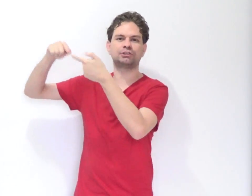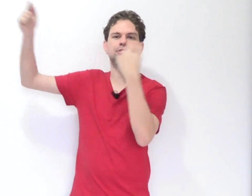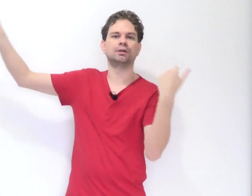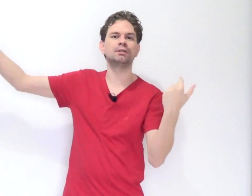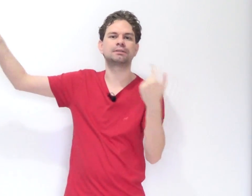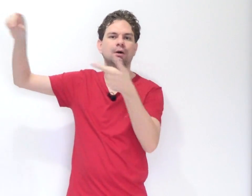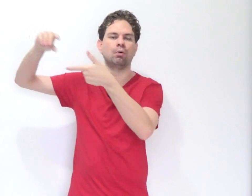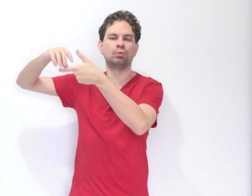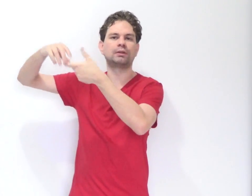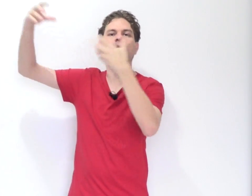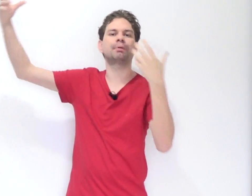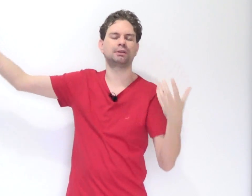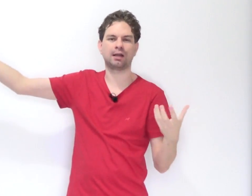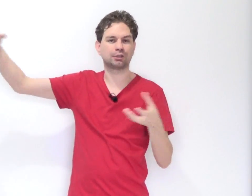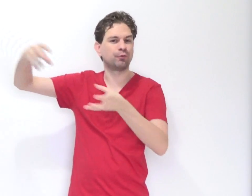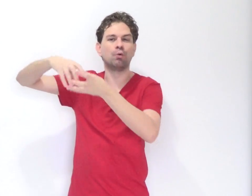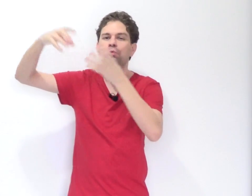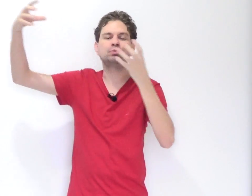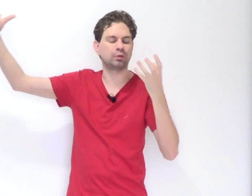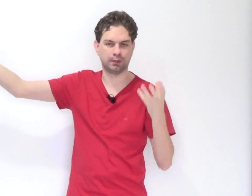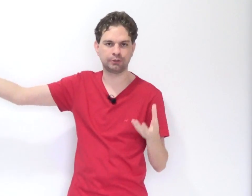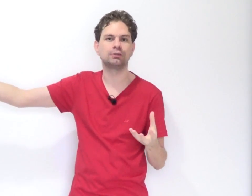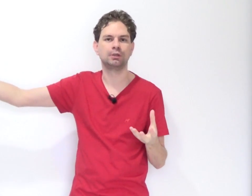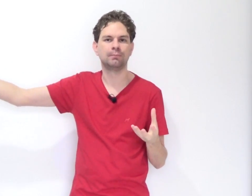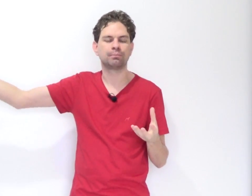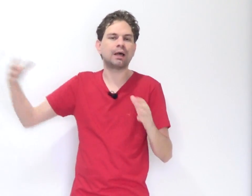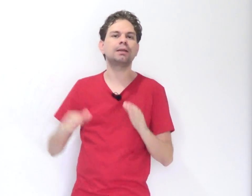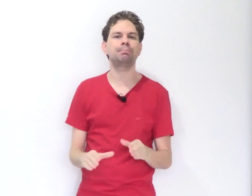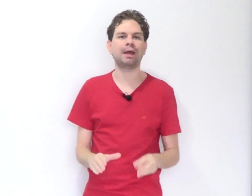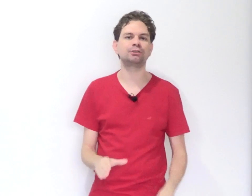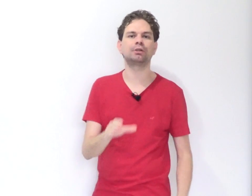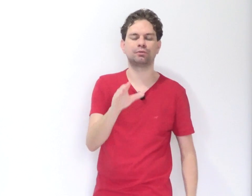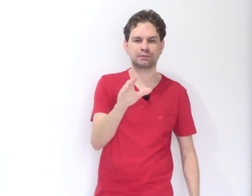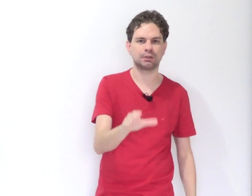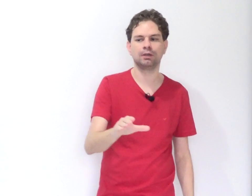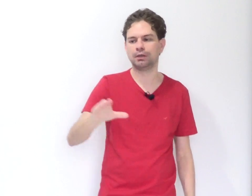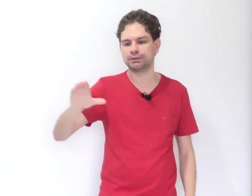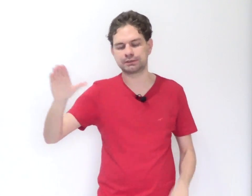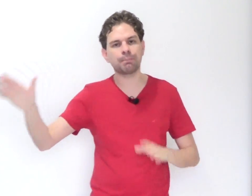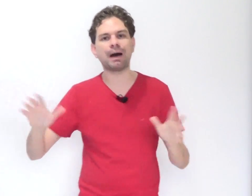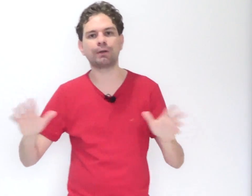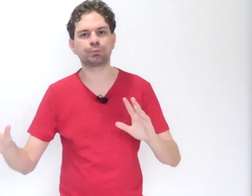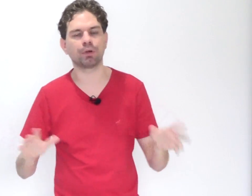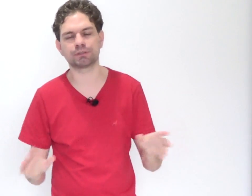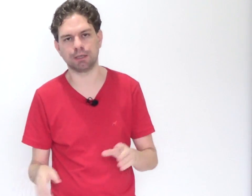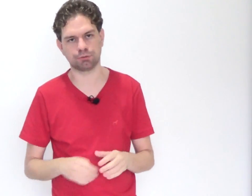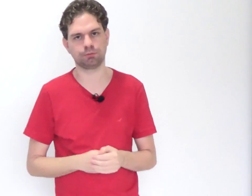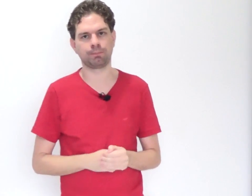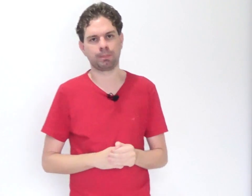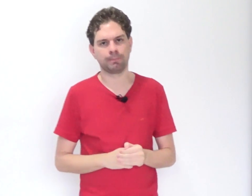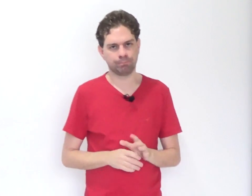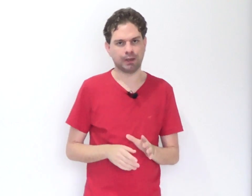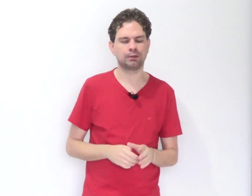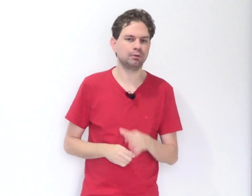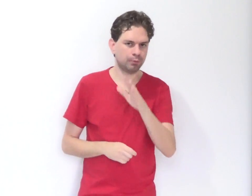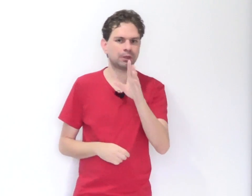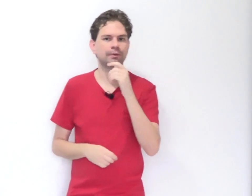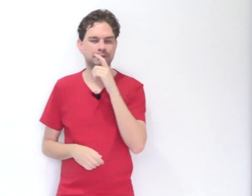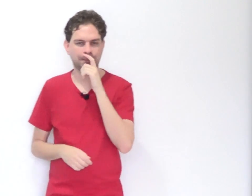distância ou o tempo entre elas for muito grande, nada impede que você separe os processos. Então vamos dar um exemplo.